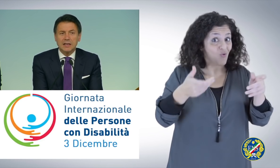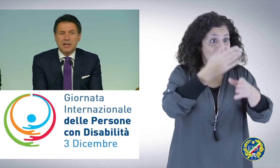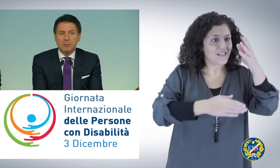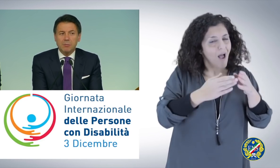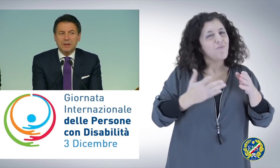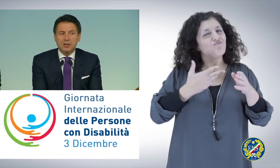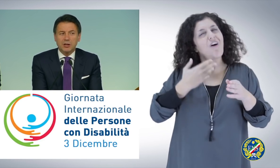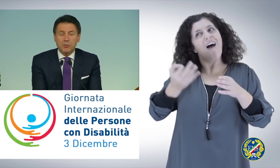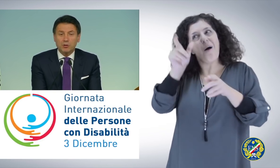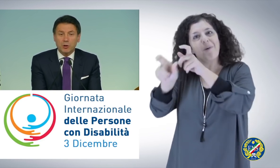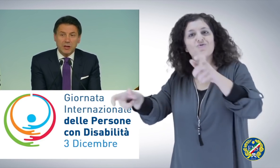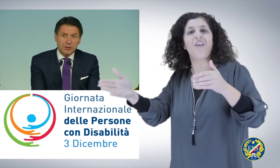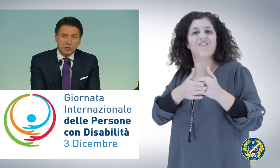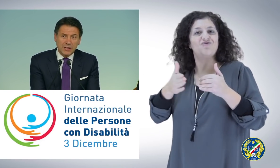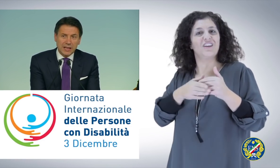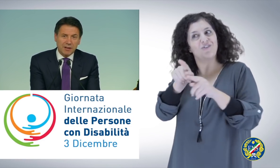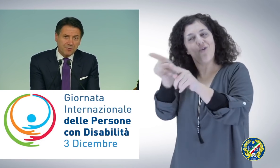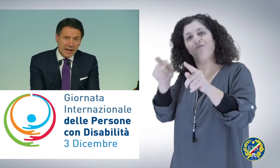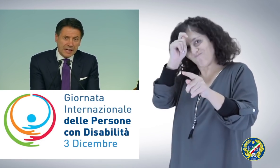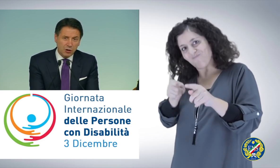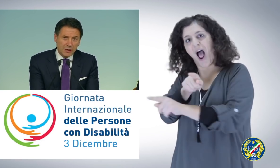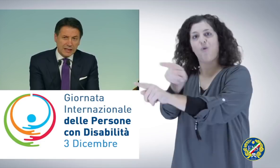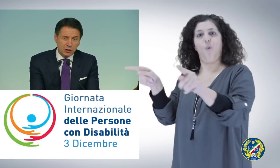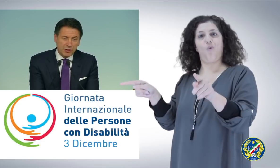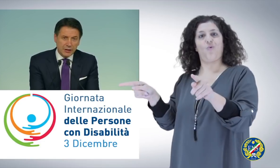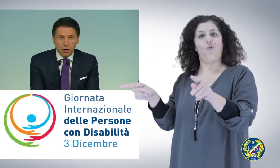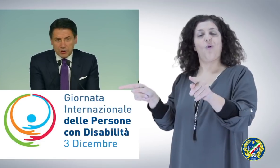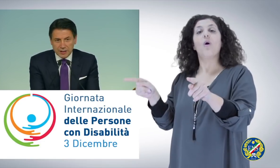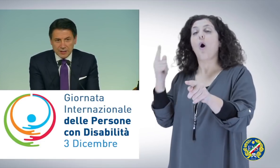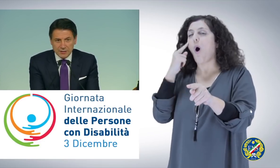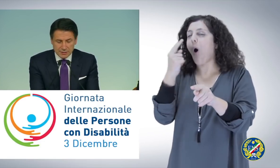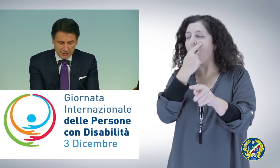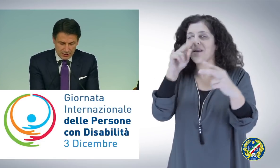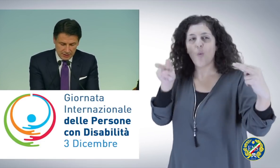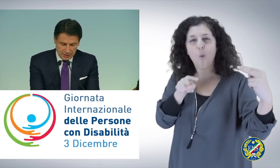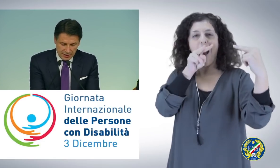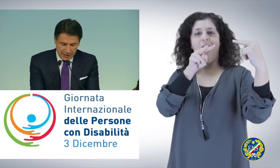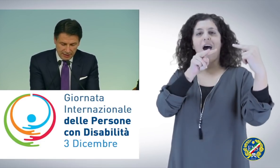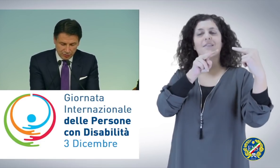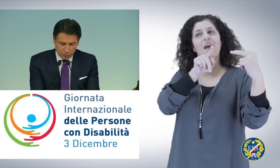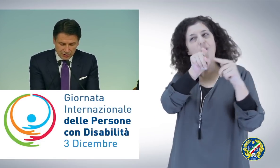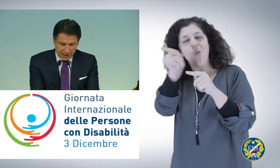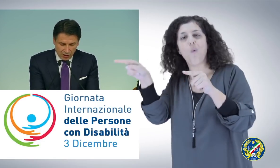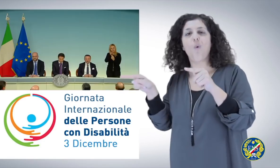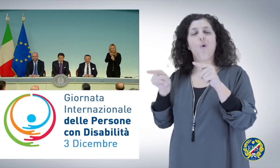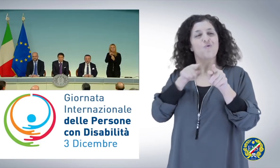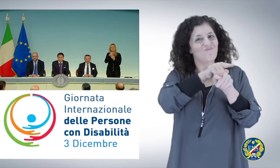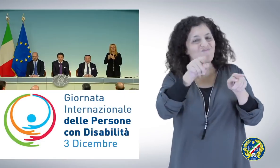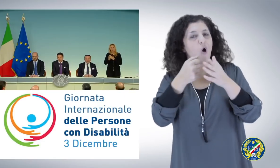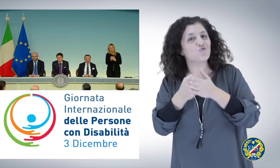ma in particolar modo a quelle persone che vi affiancano guardandovi negli occhi, che vi sostengono con